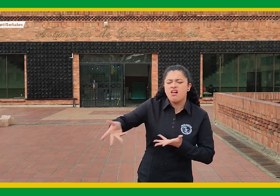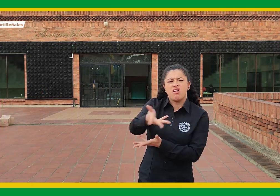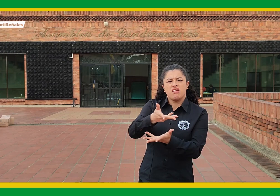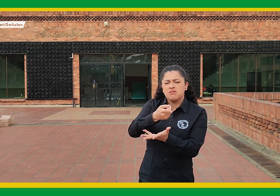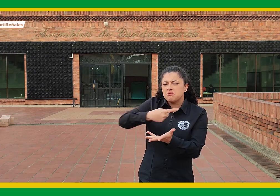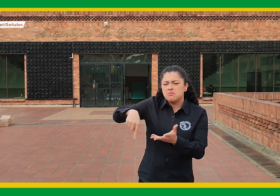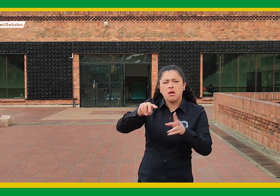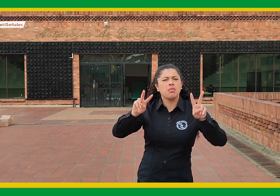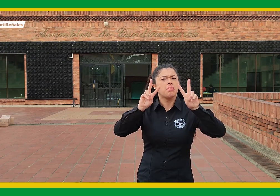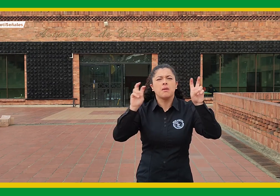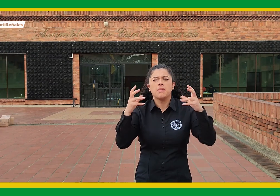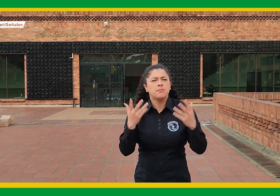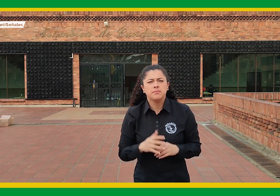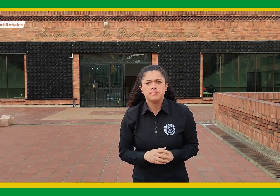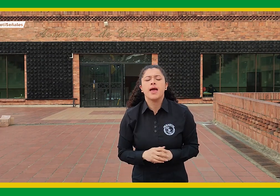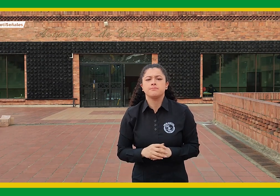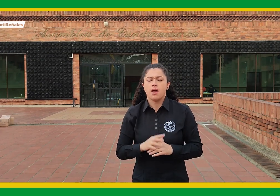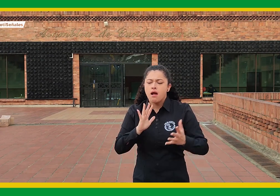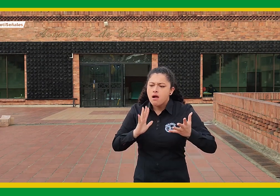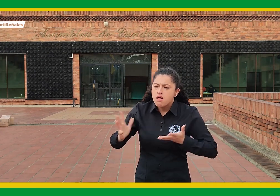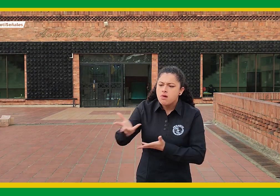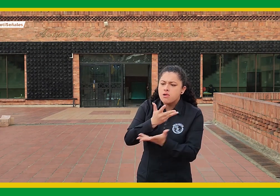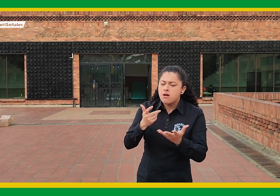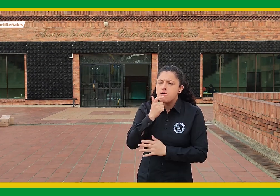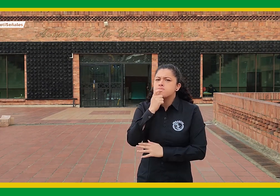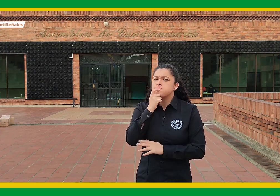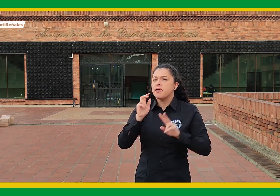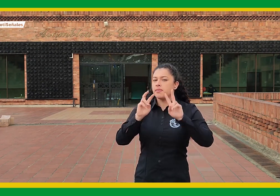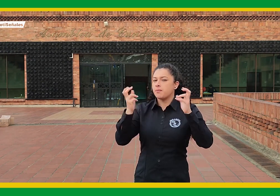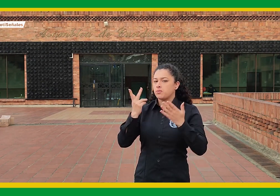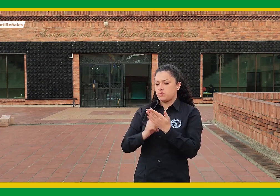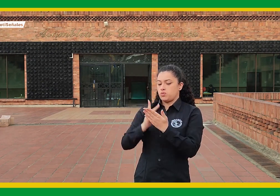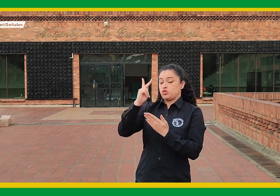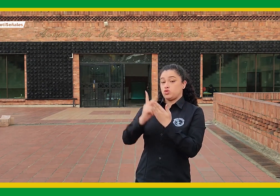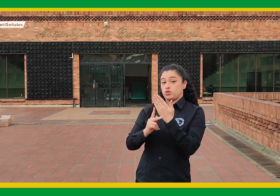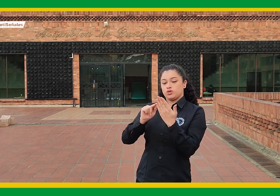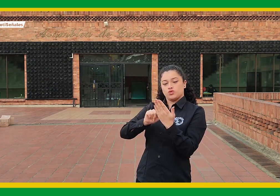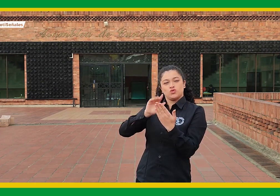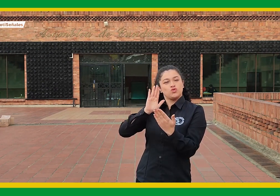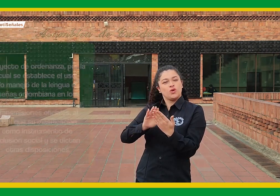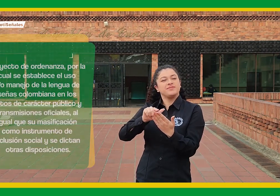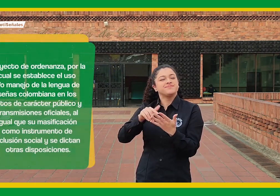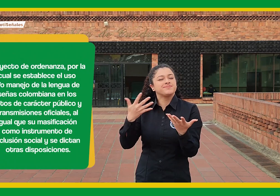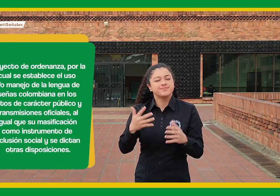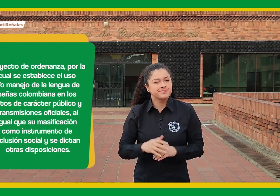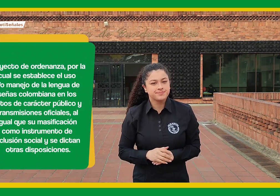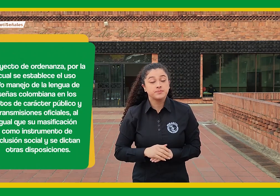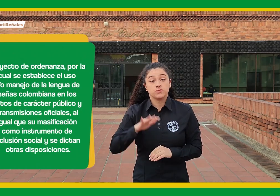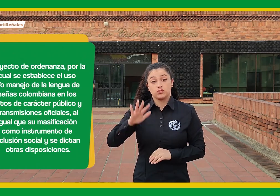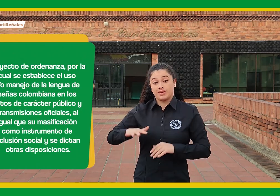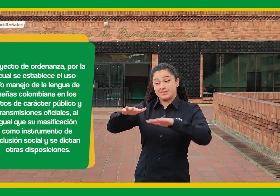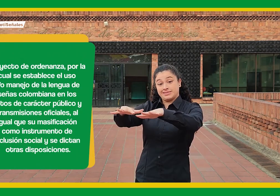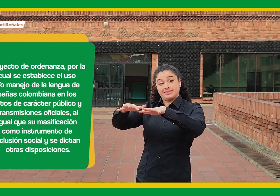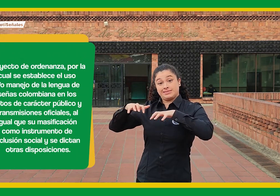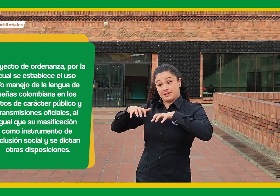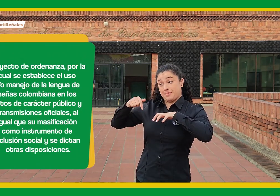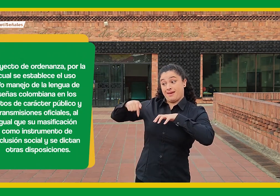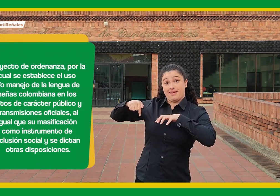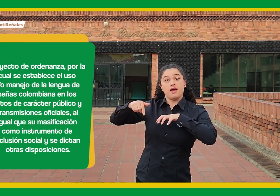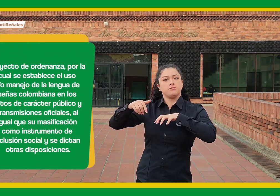de la federación. En esta sesión se conversó sobre la necesidad de garantizar la accesibilidad a información